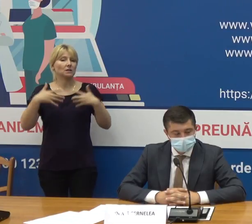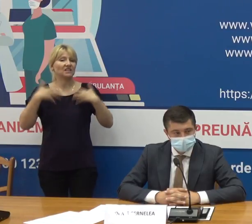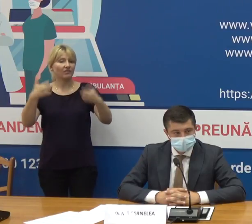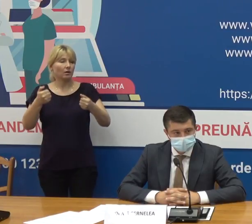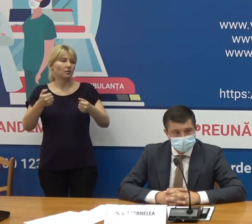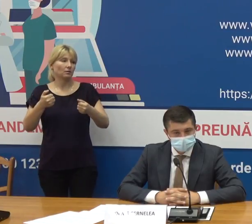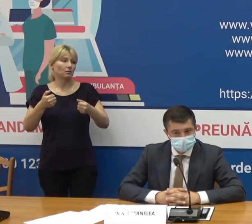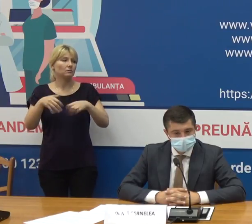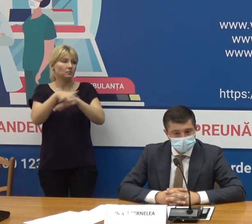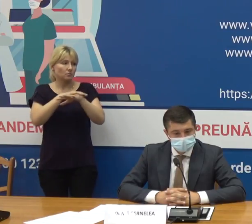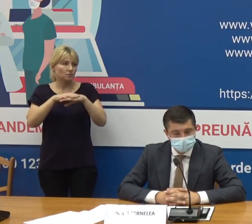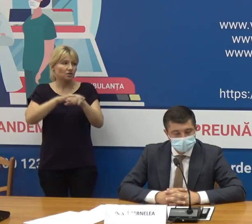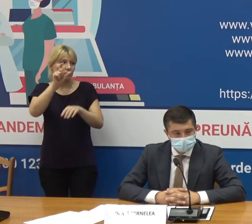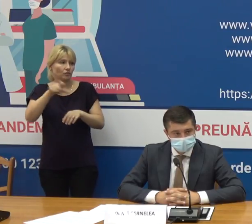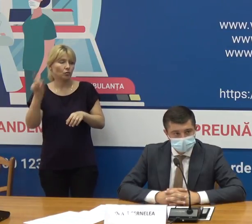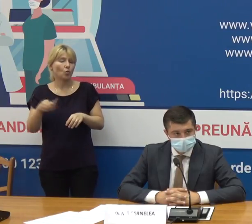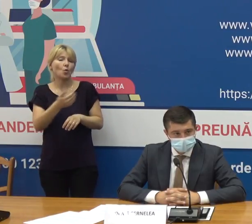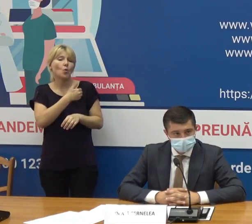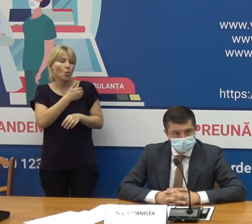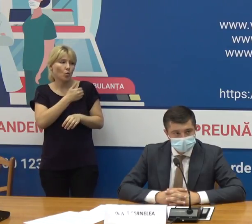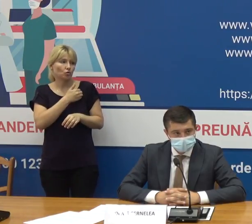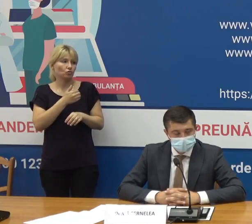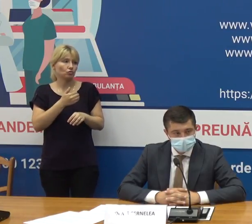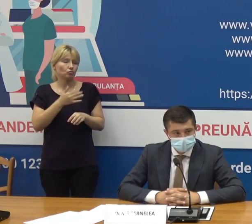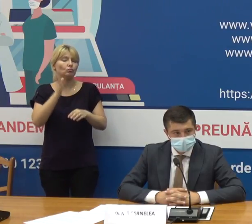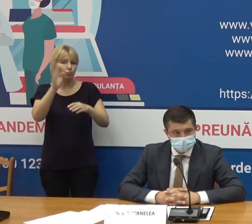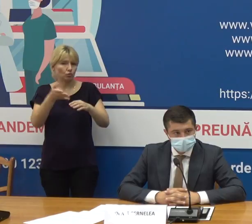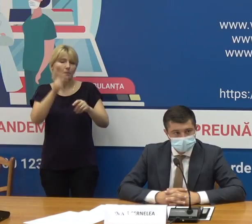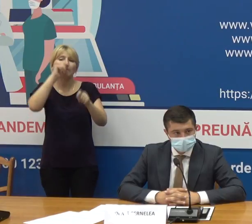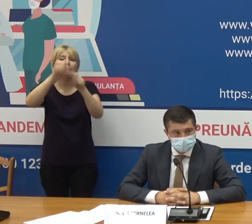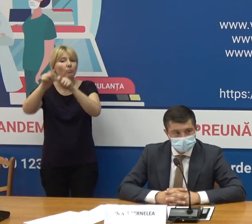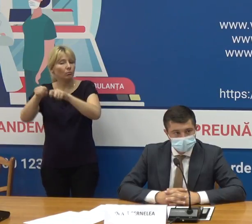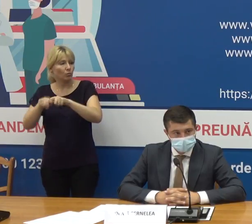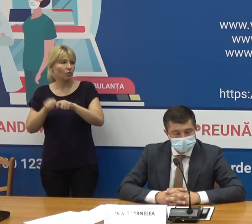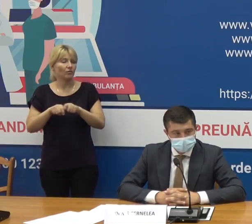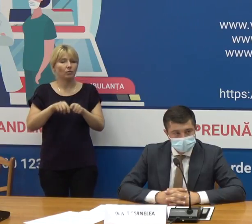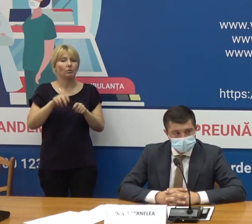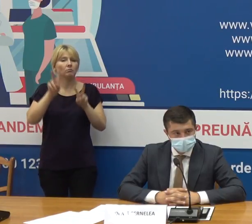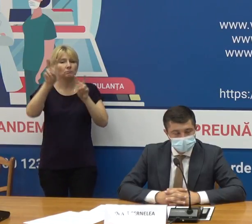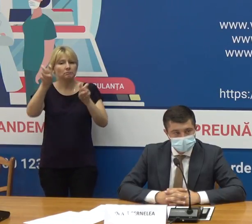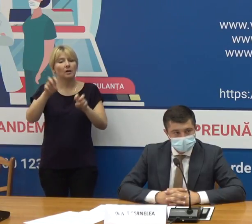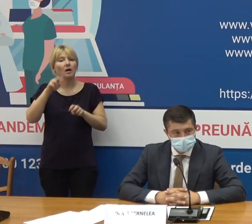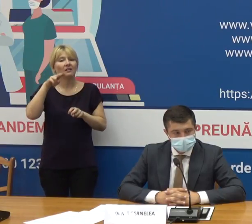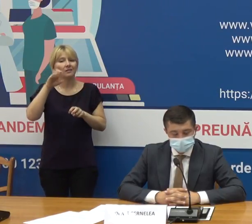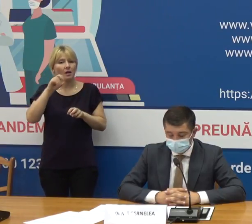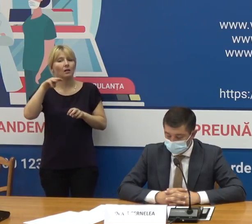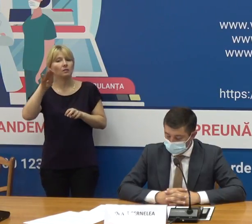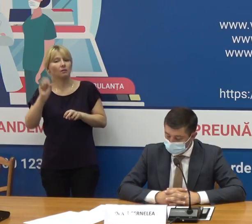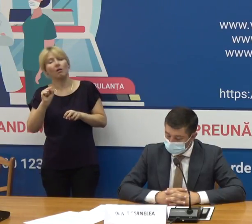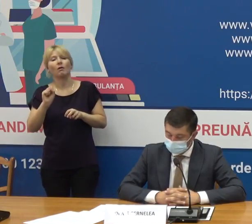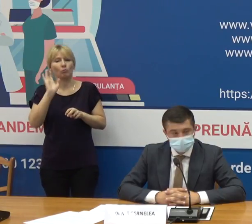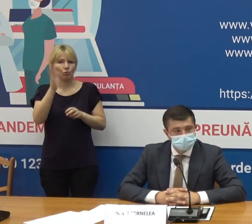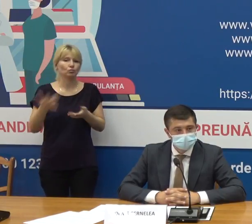tulpini să fie din testele pozitive să fie testate și la tipul tulpini care circulă în țara